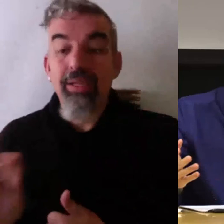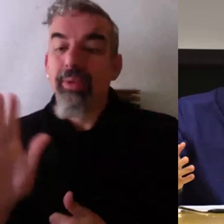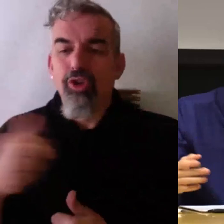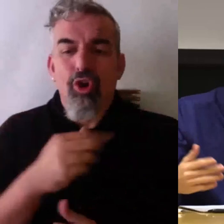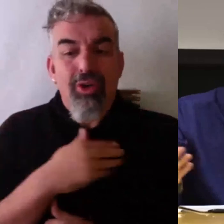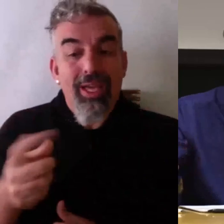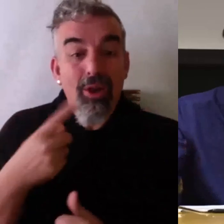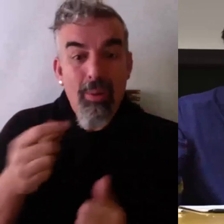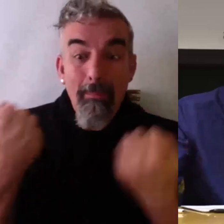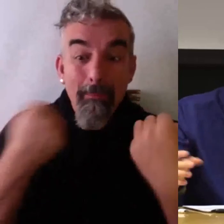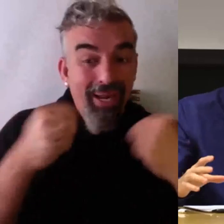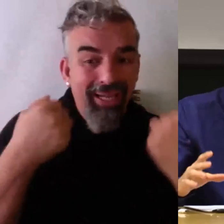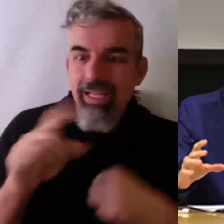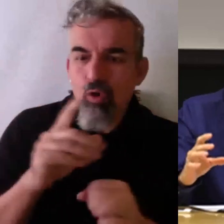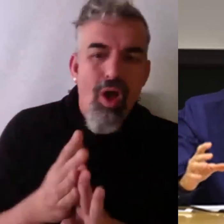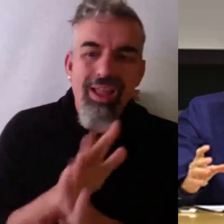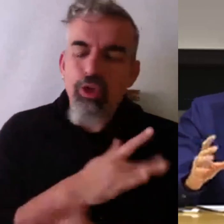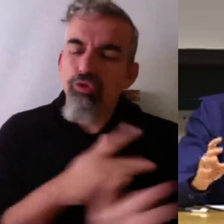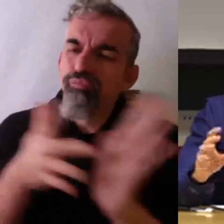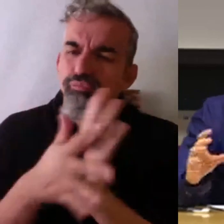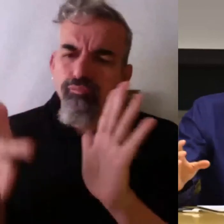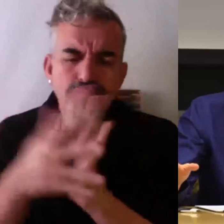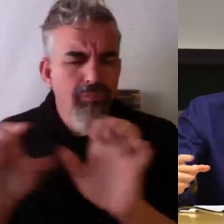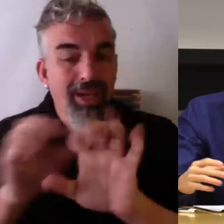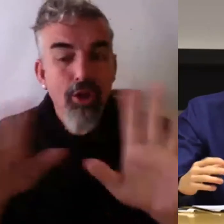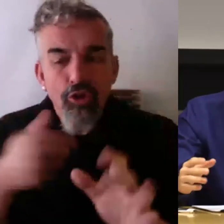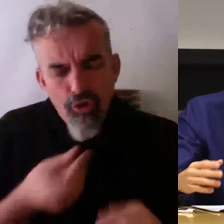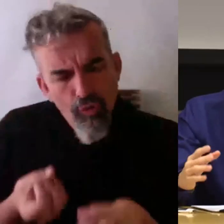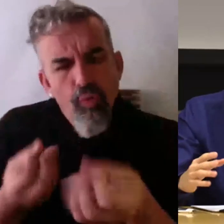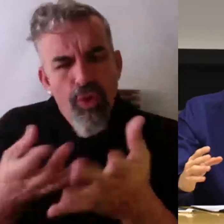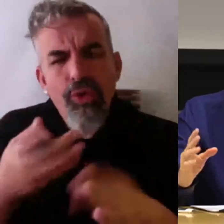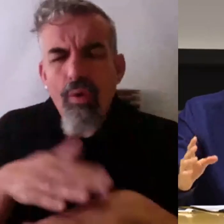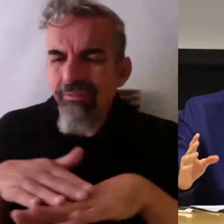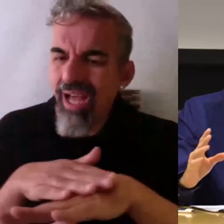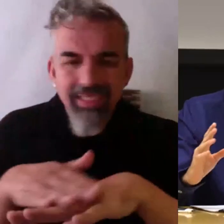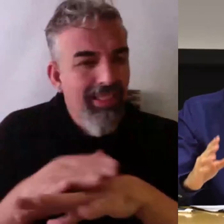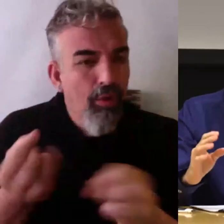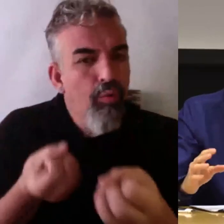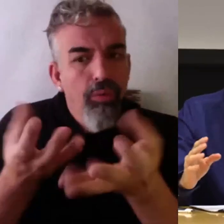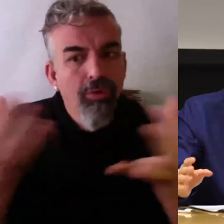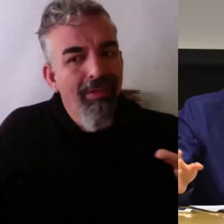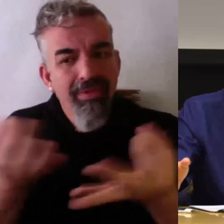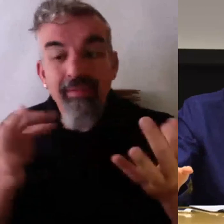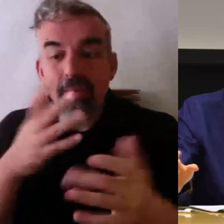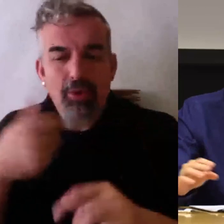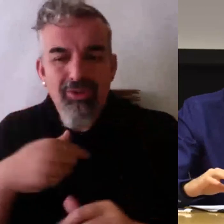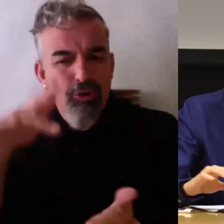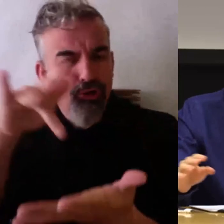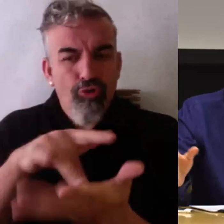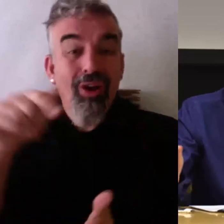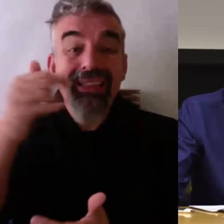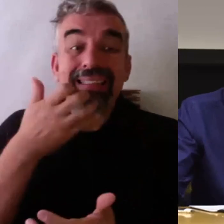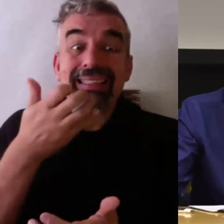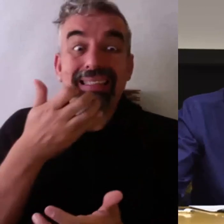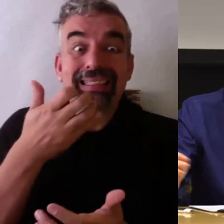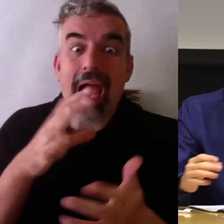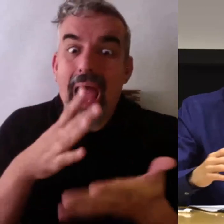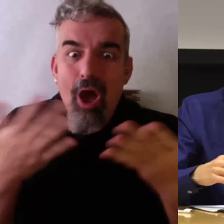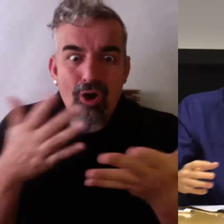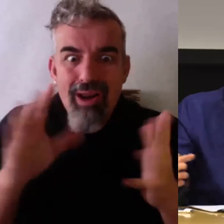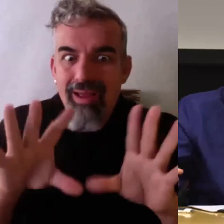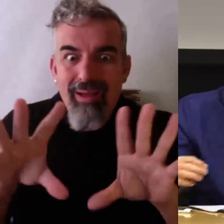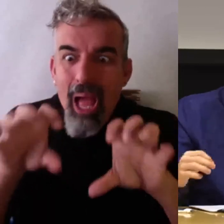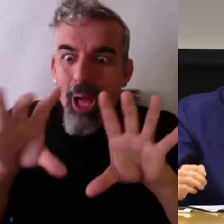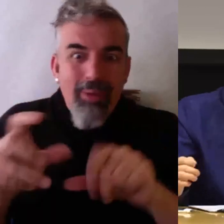que empecemos con las prácticas. Un ejemplo de ello. Quiero que sepas muy bien esta base porque como no estés al día ahora te vas a pegar un batacazo.